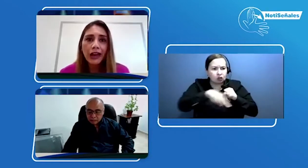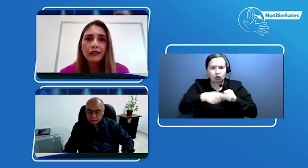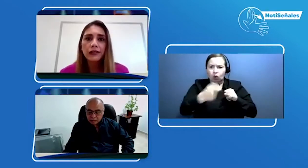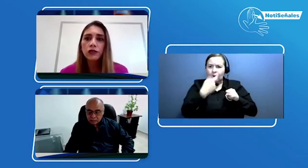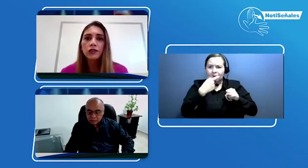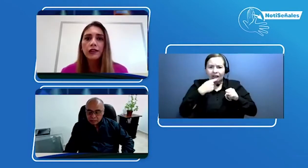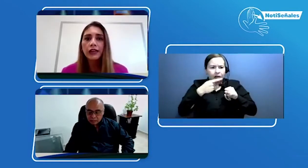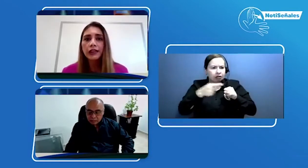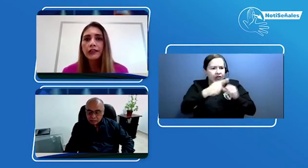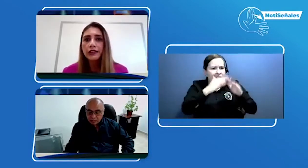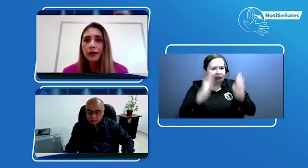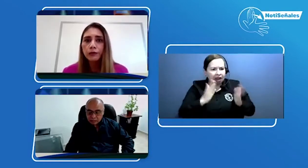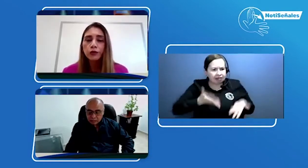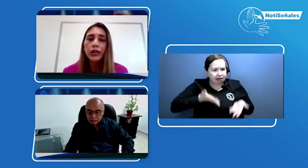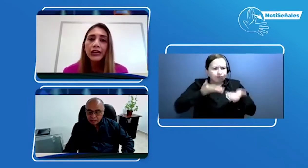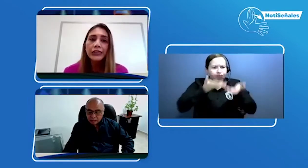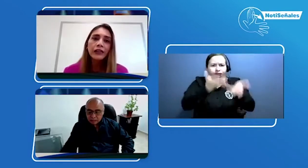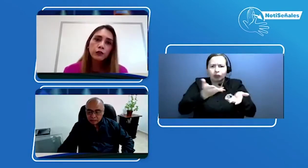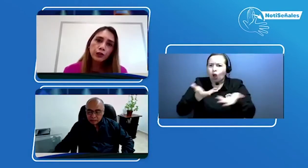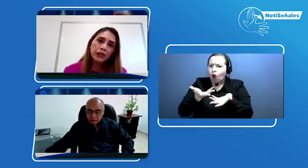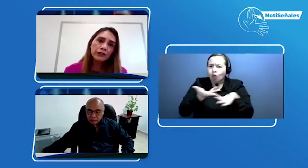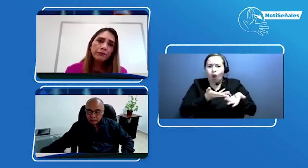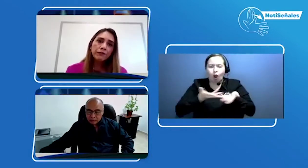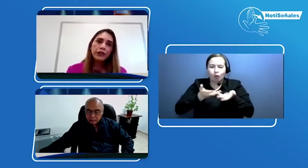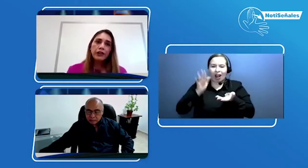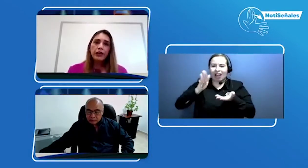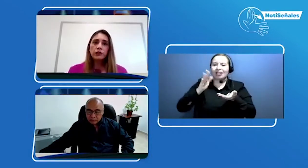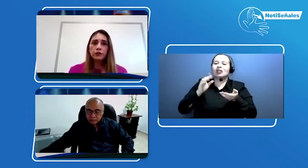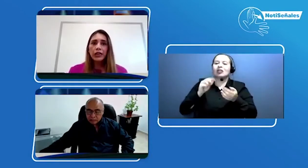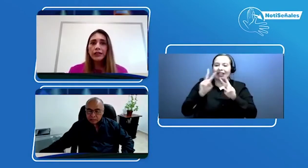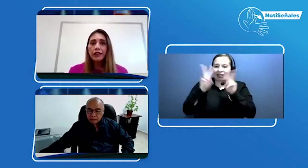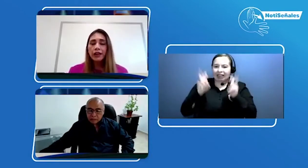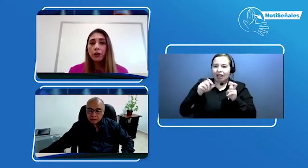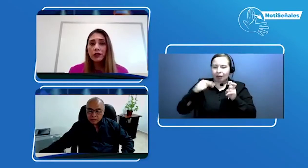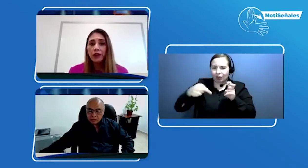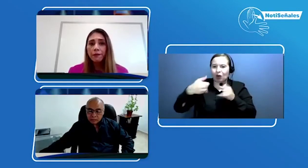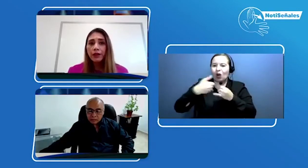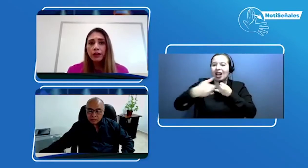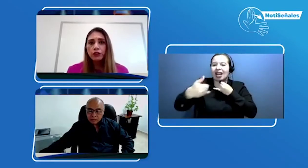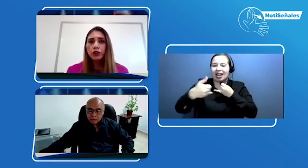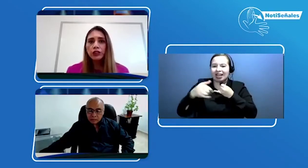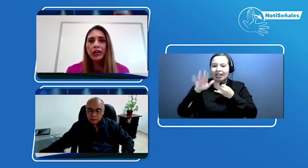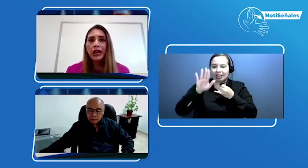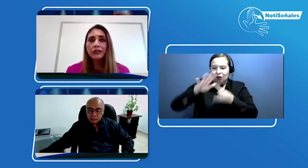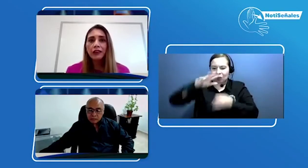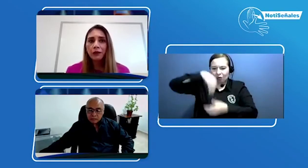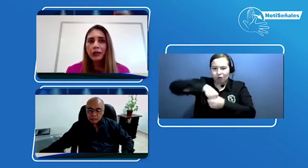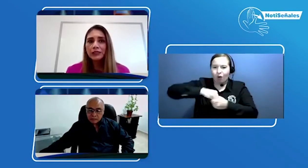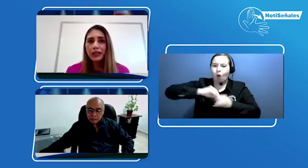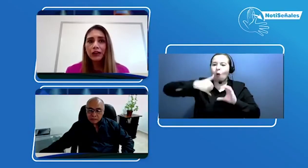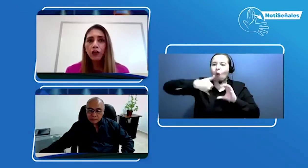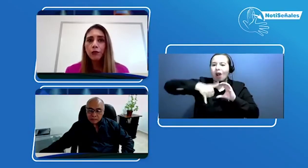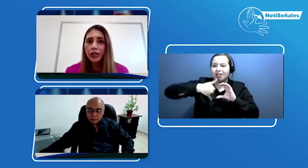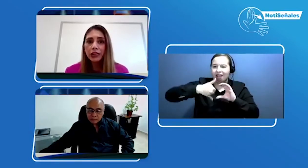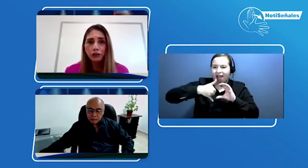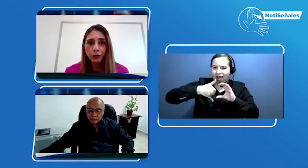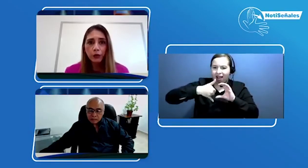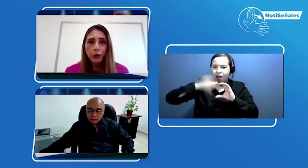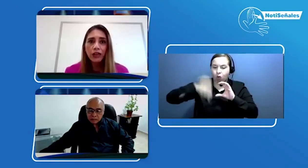casa. Entonces, ahí diseñamos una línea incluyente. Es una línea de WhatsApp donde, a través de la comunicación por WhatsApp